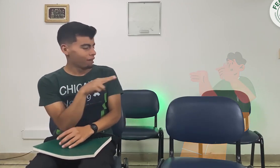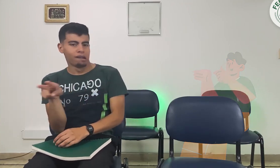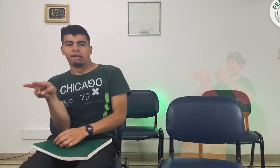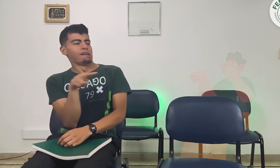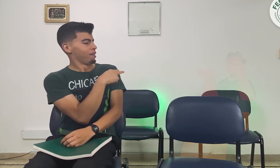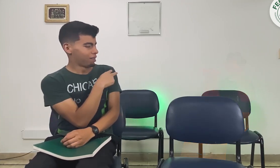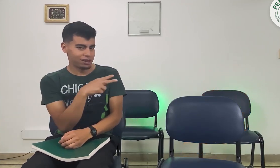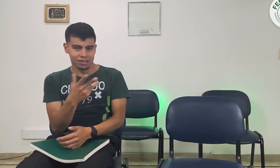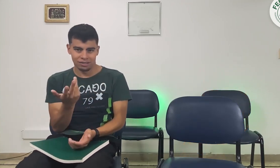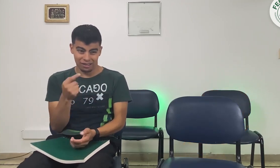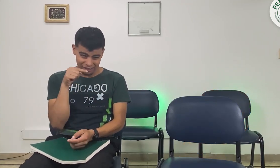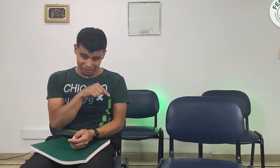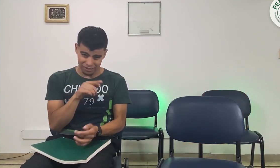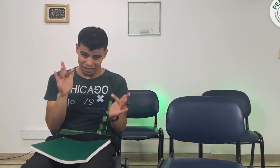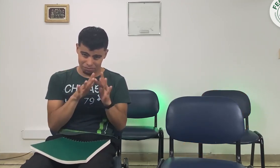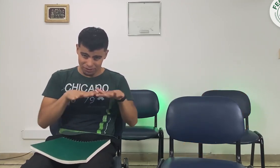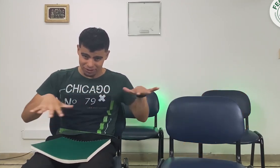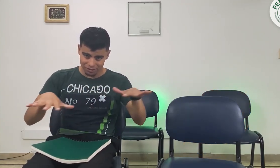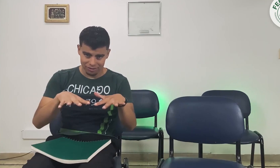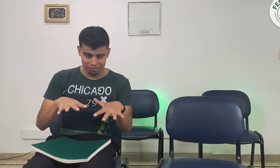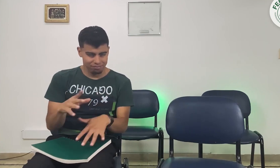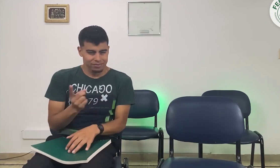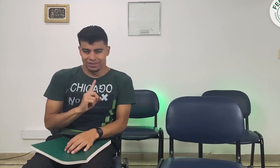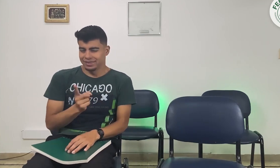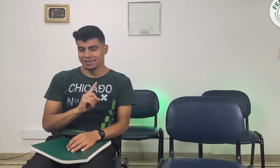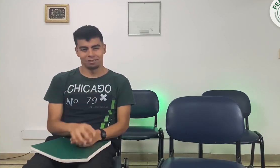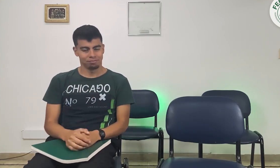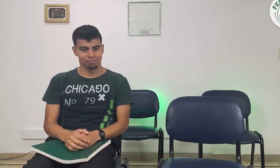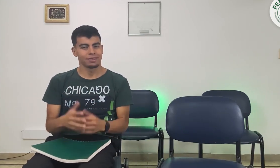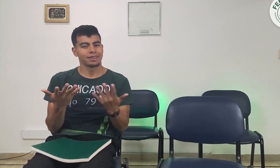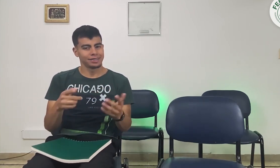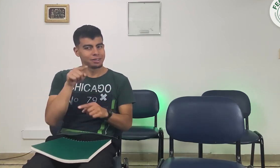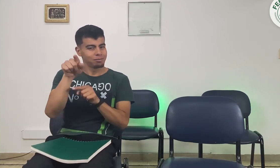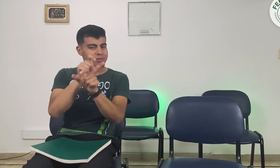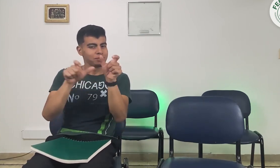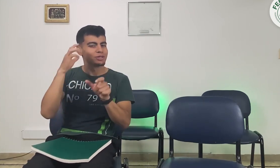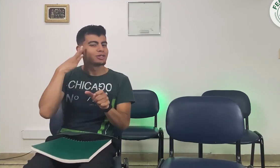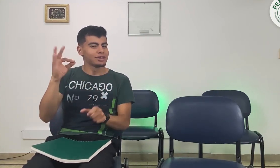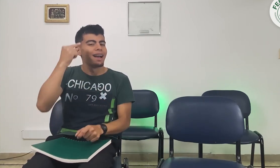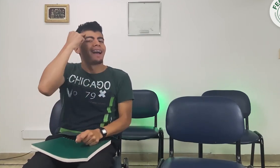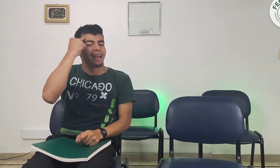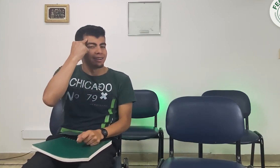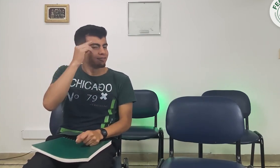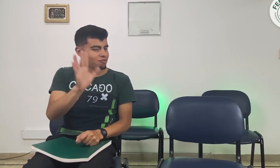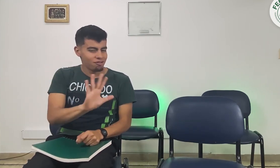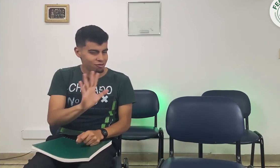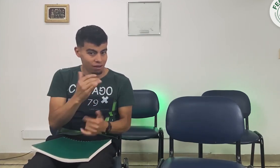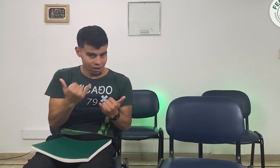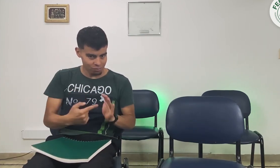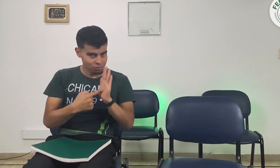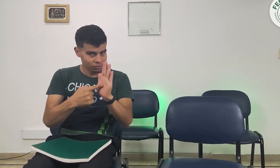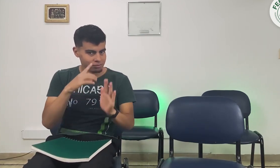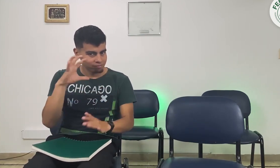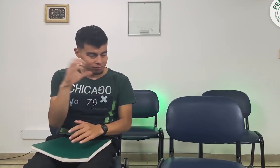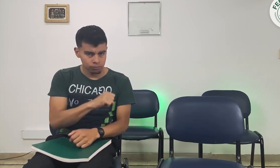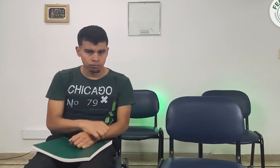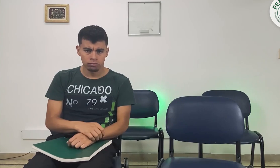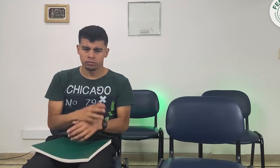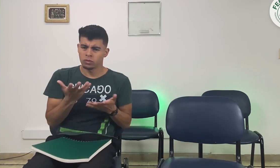En esta posición no veo y es incómodo tener que estar volteando para saber qué me van a decir Entonces esta no es la posición adecuada para las sillas